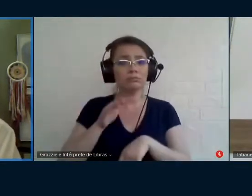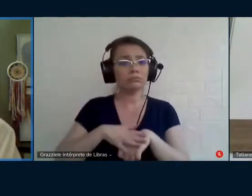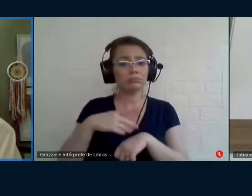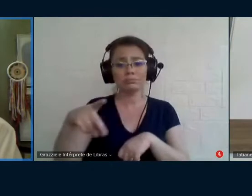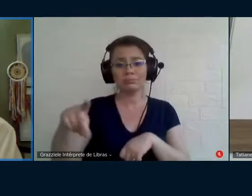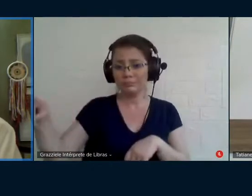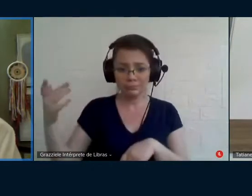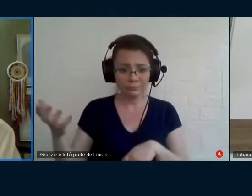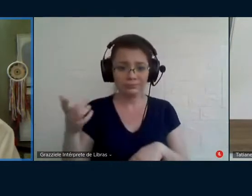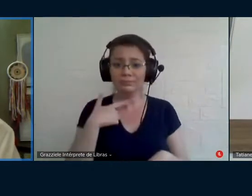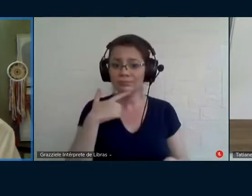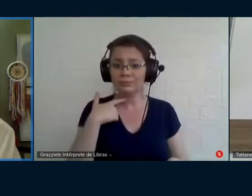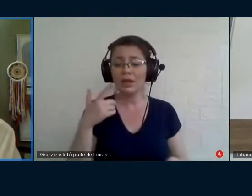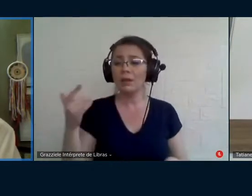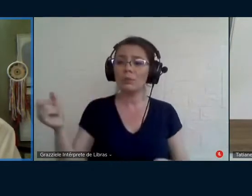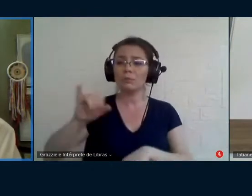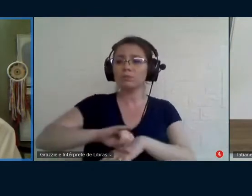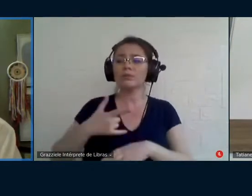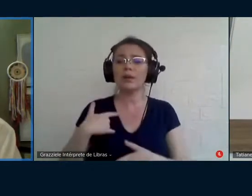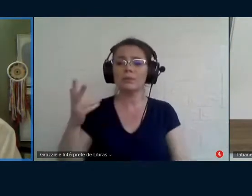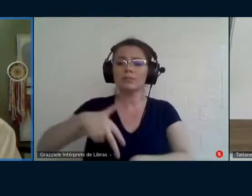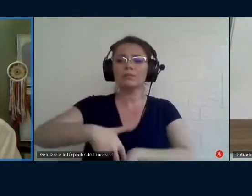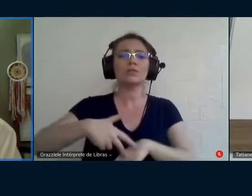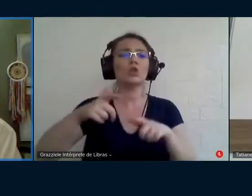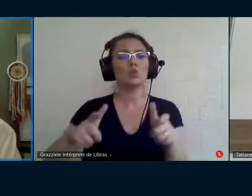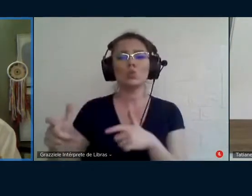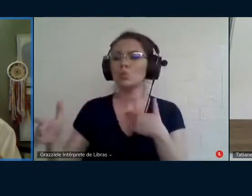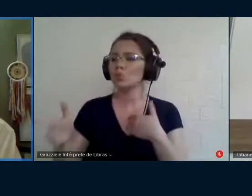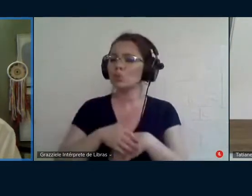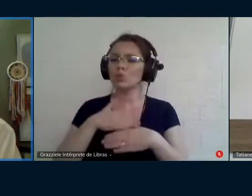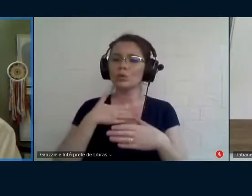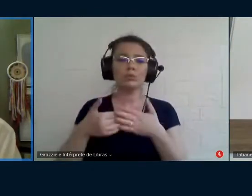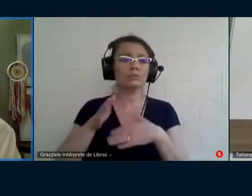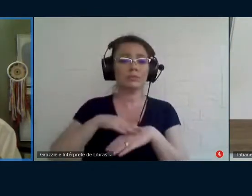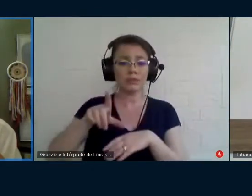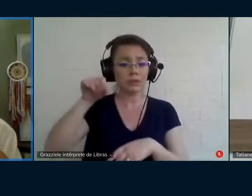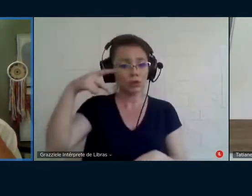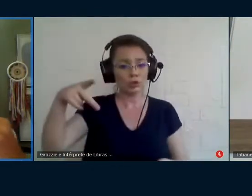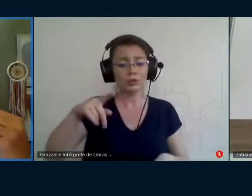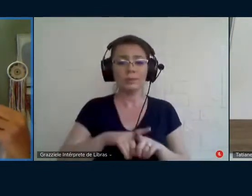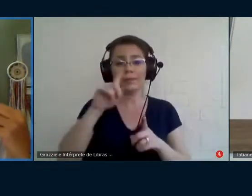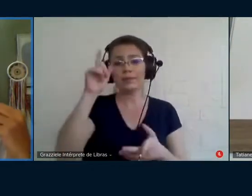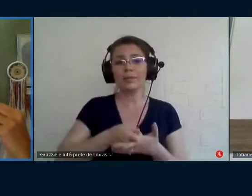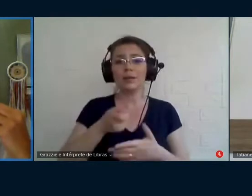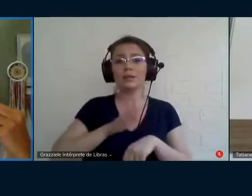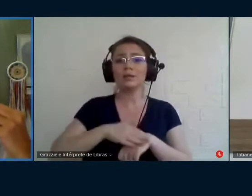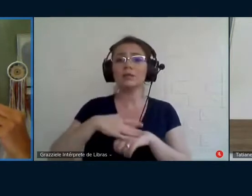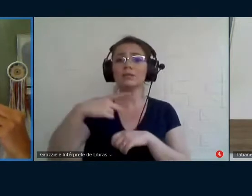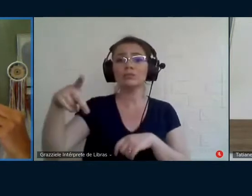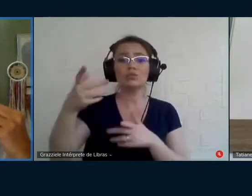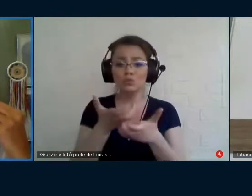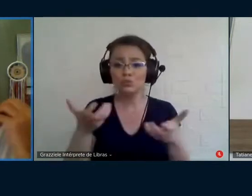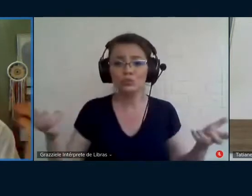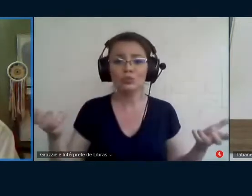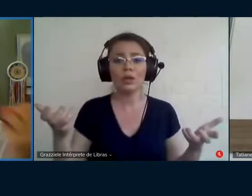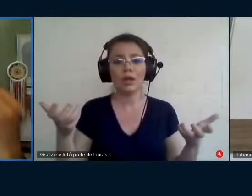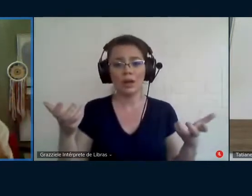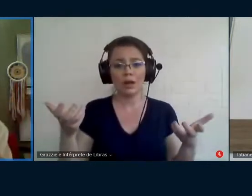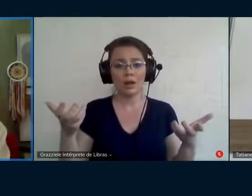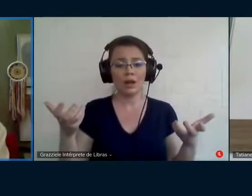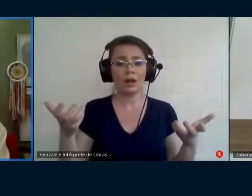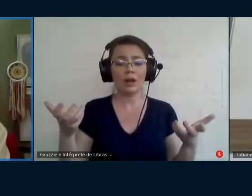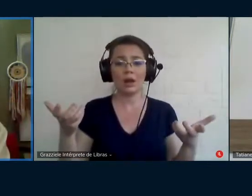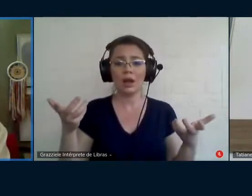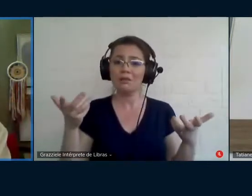delas estarem onde elas quiserem estar e delas decidirem o que elas querem gozar